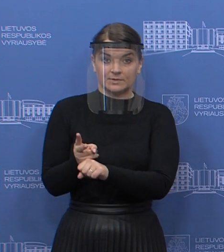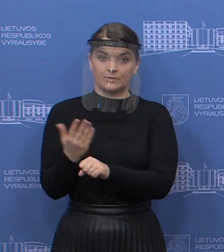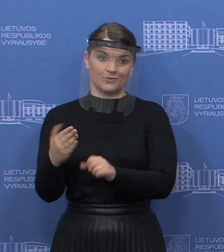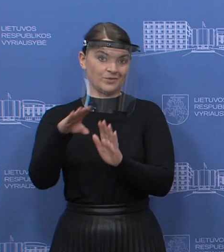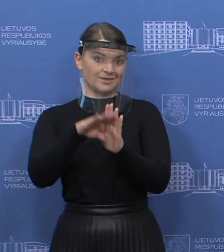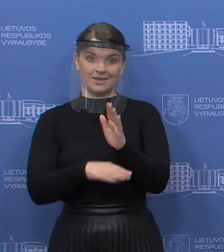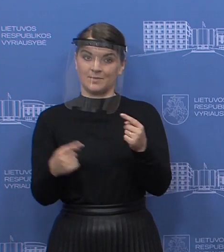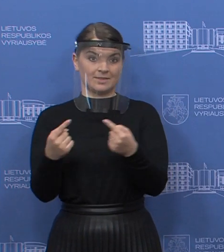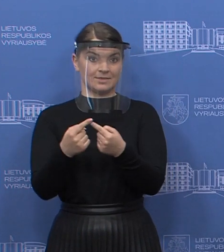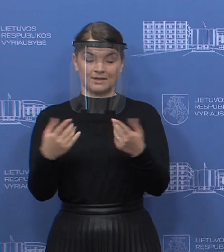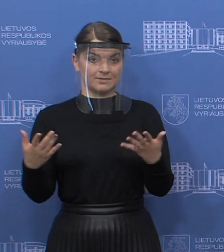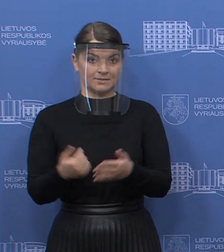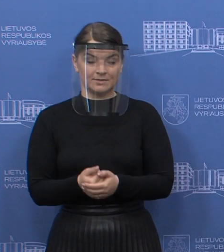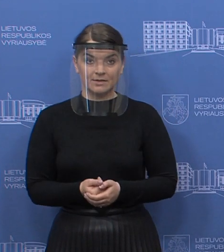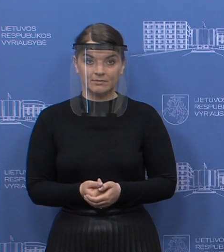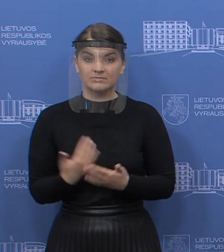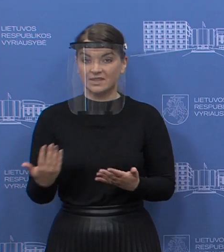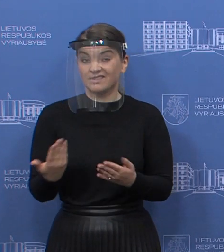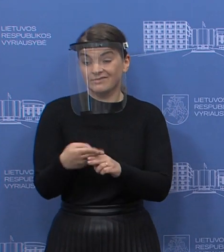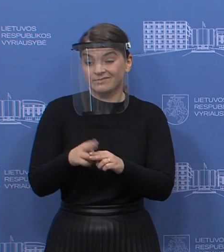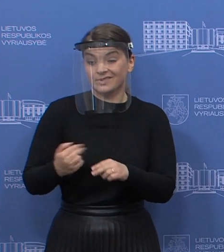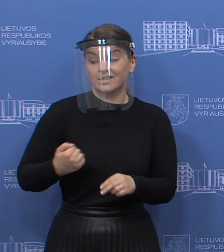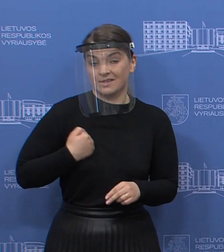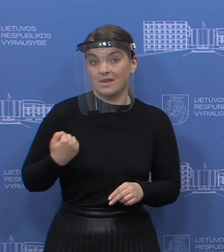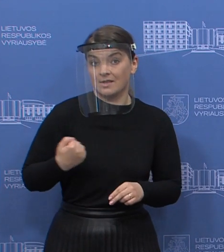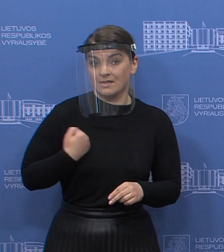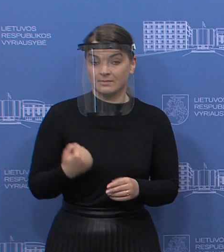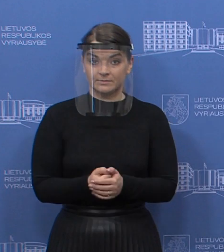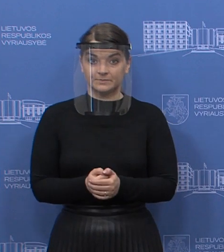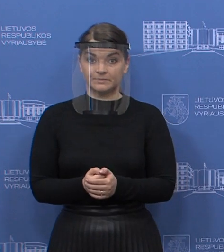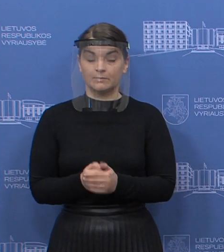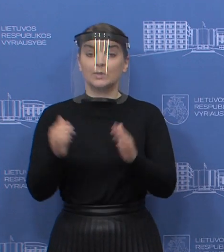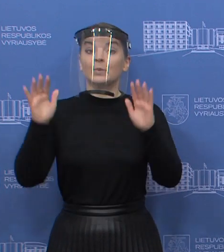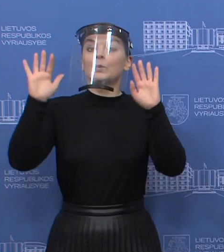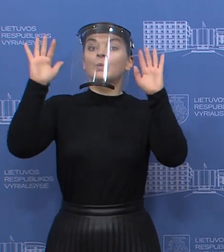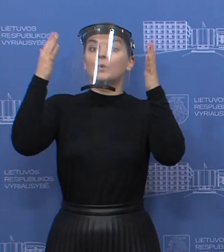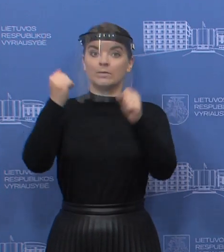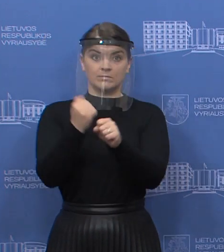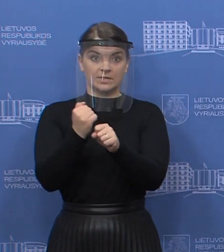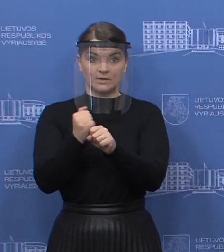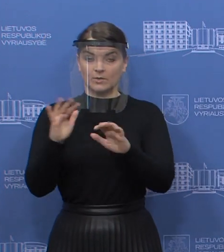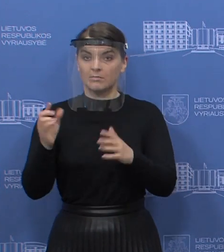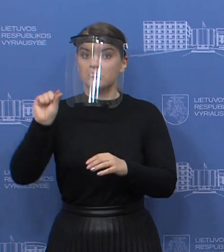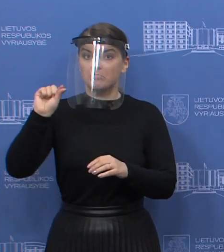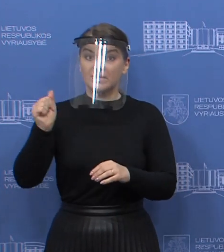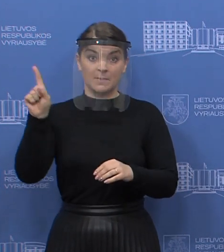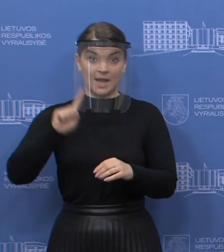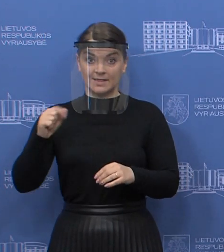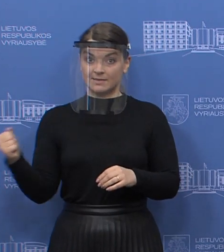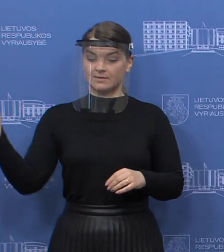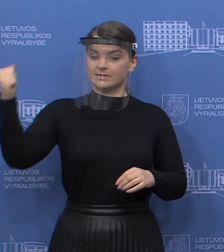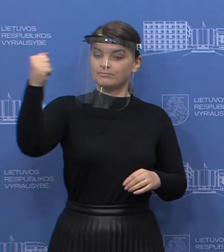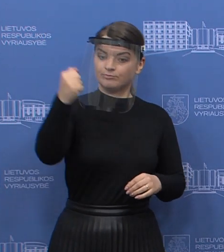mūsų teisės aktų reikalavimu. Tai yra tikrai apgalėstaut galima. Tačiau, jeigu būtų daroma taip, kaip turi būti, tai yra pirmą teikiamą kandidatūrą